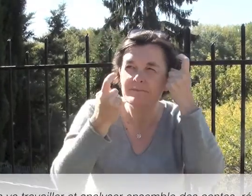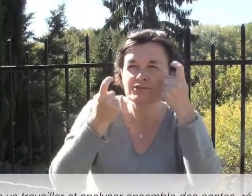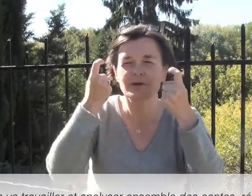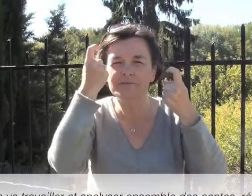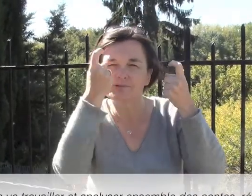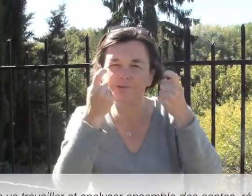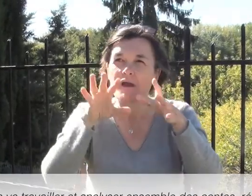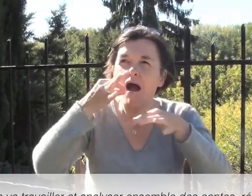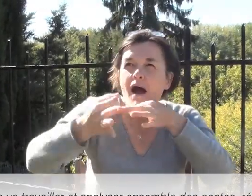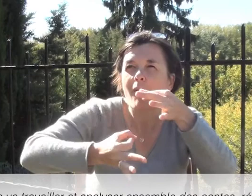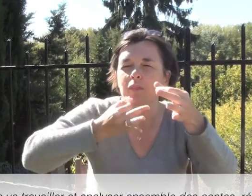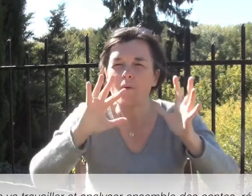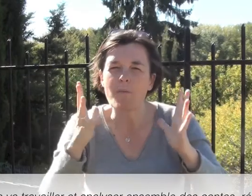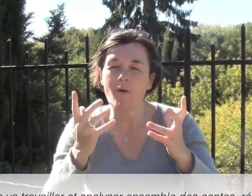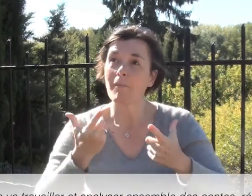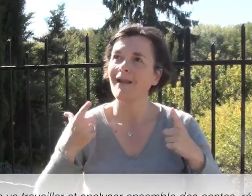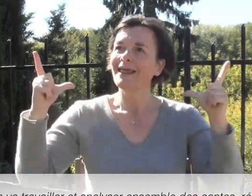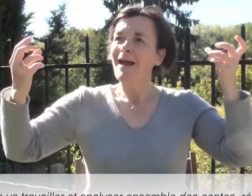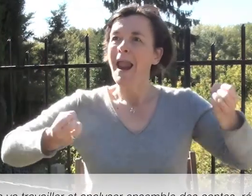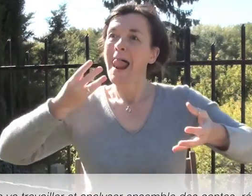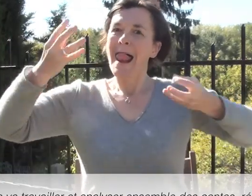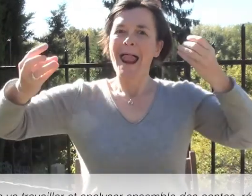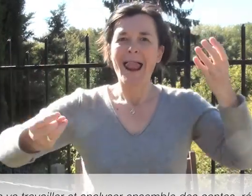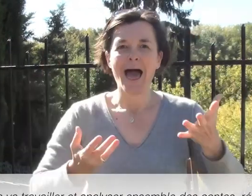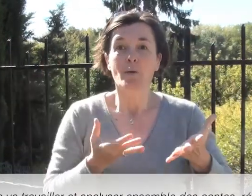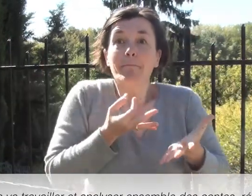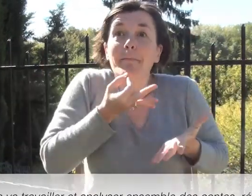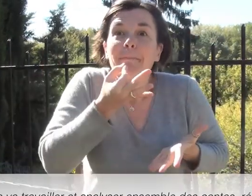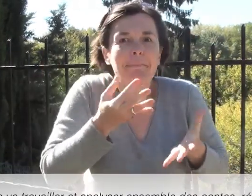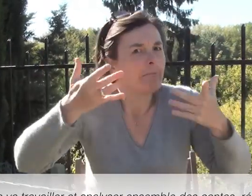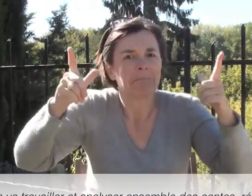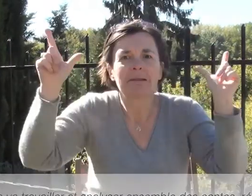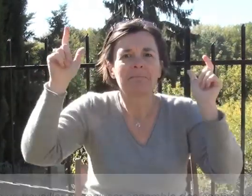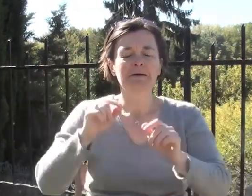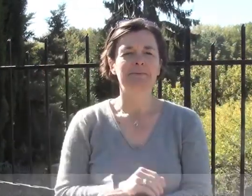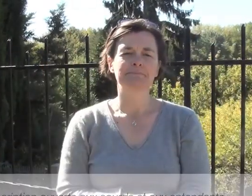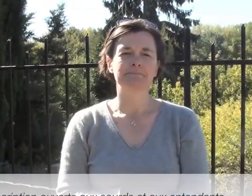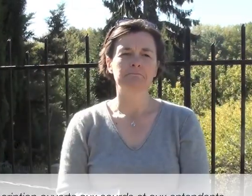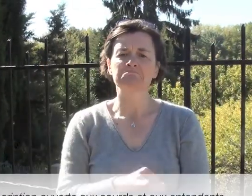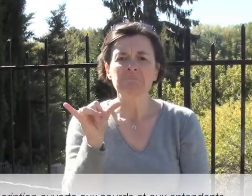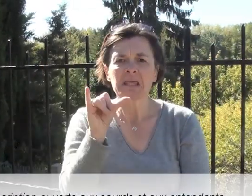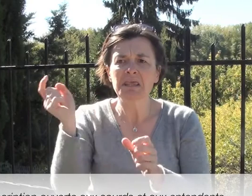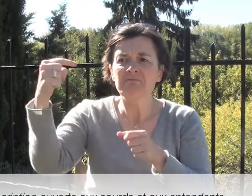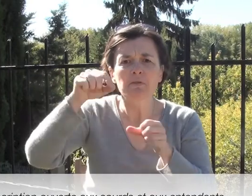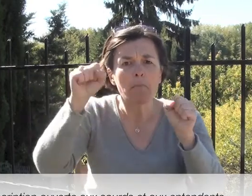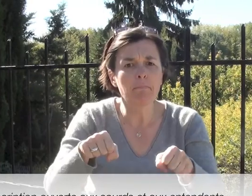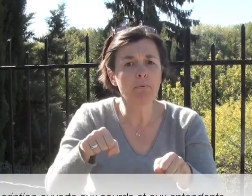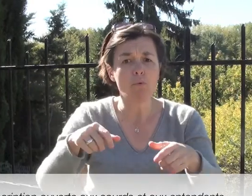et analyser ensemble des contes, réfléchir et raconter avec le corps ou avec la parole librement. Les ins